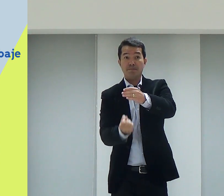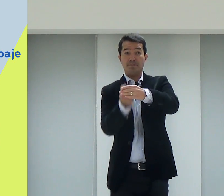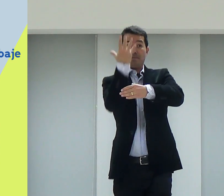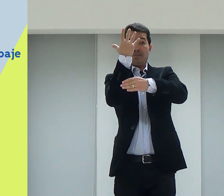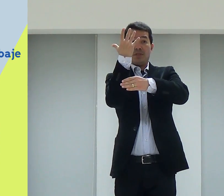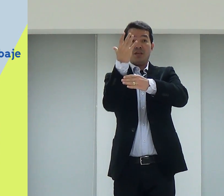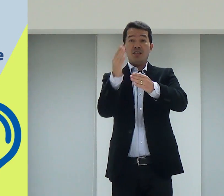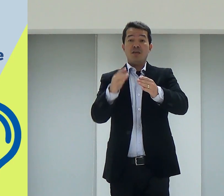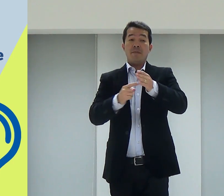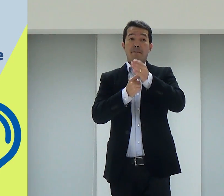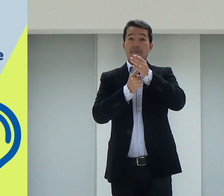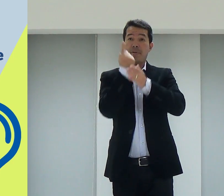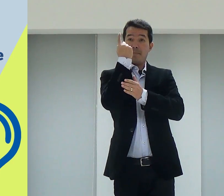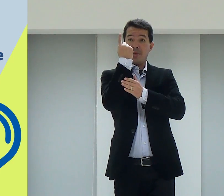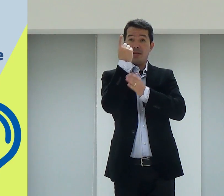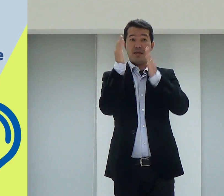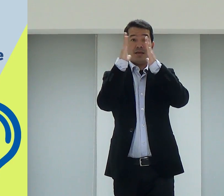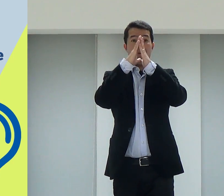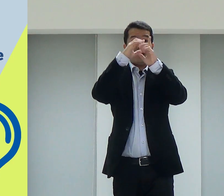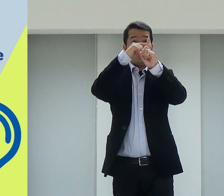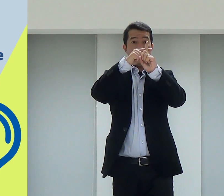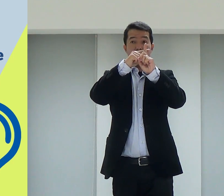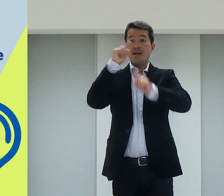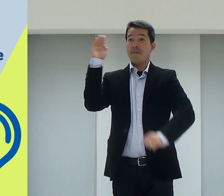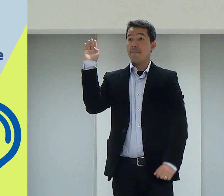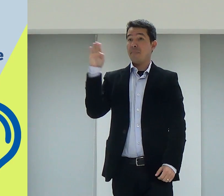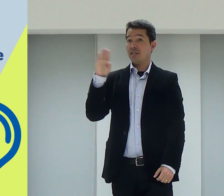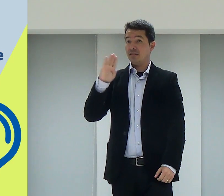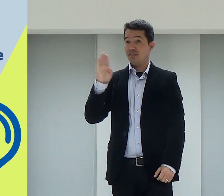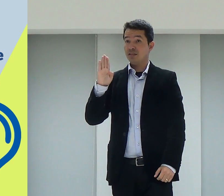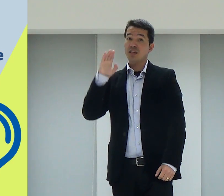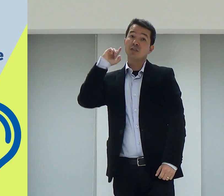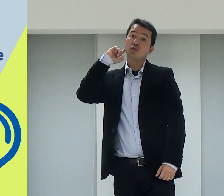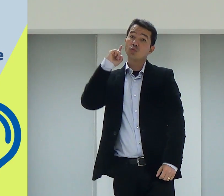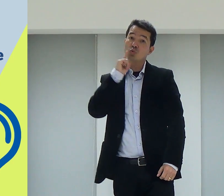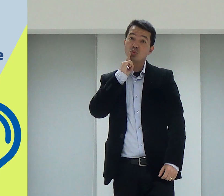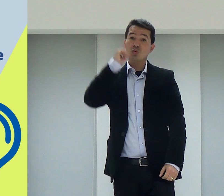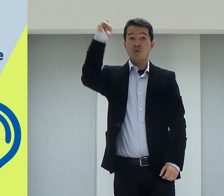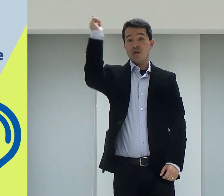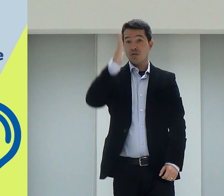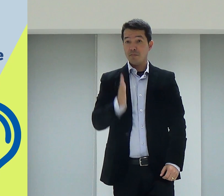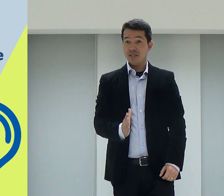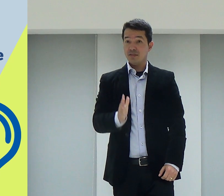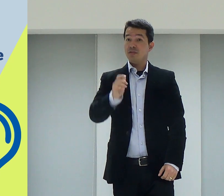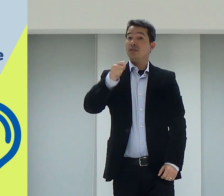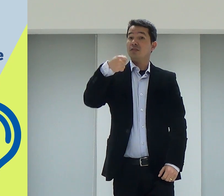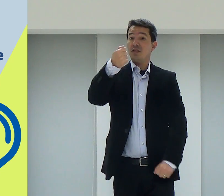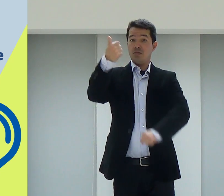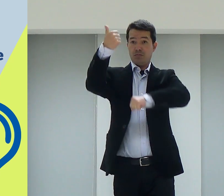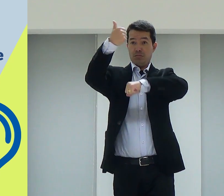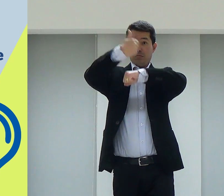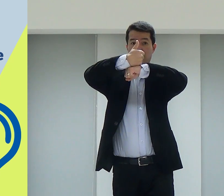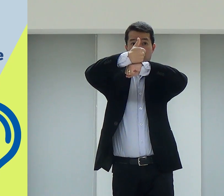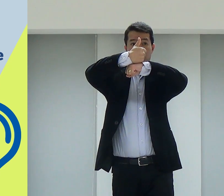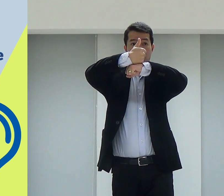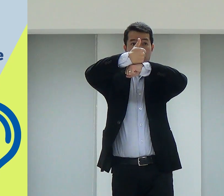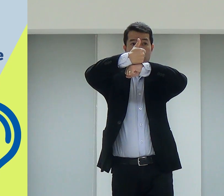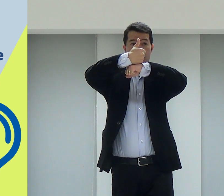nove, fundou a primeira igreja batista de surdos do Brasil, que este é o